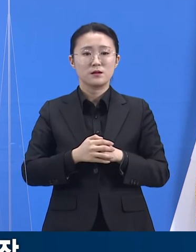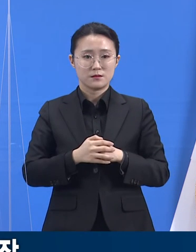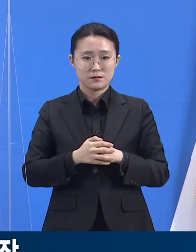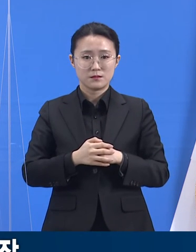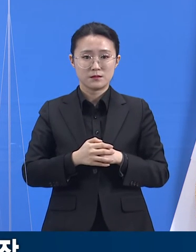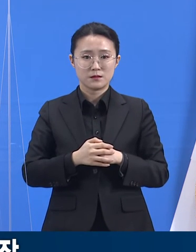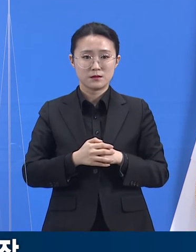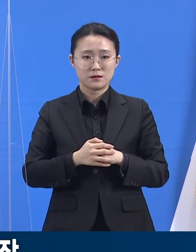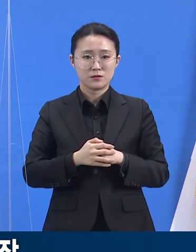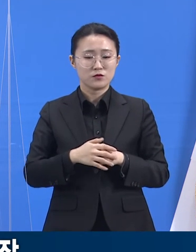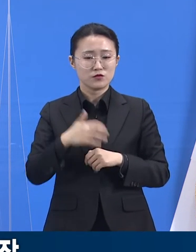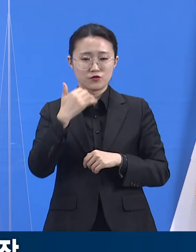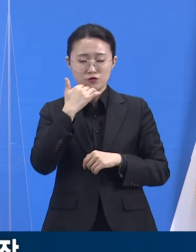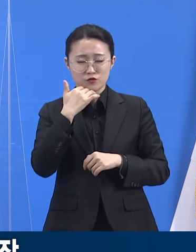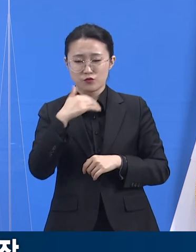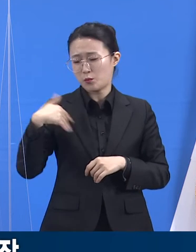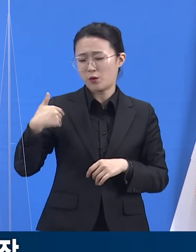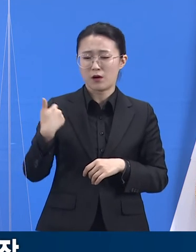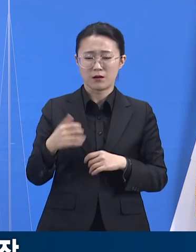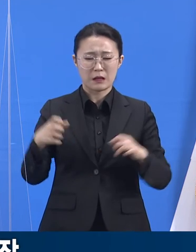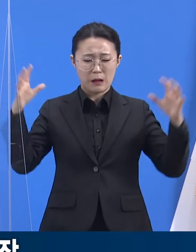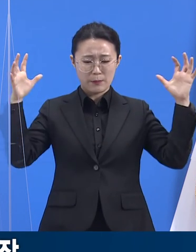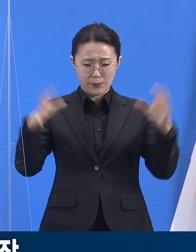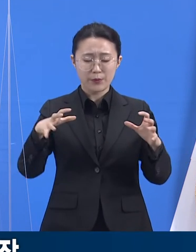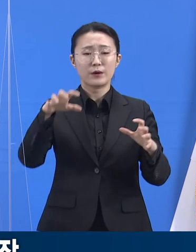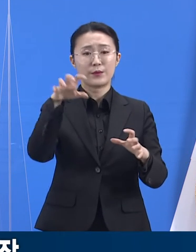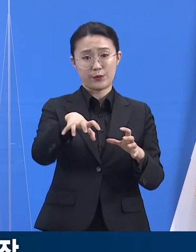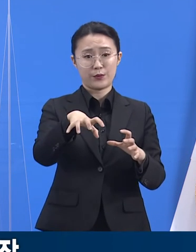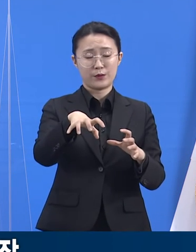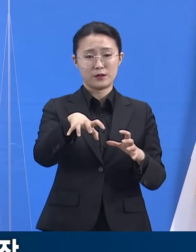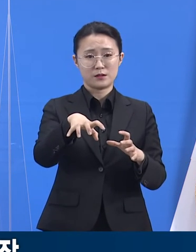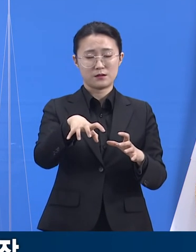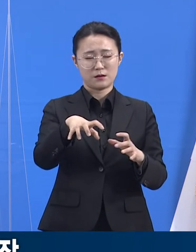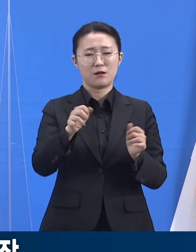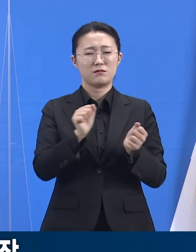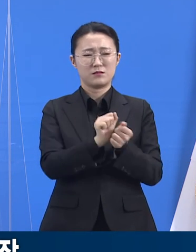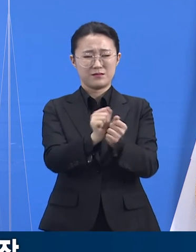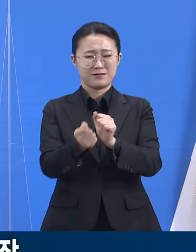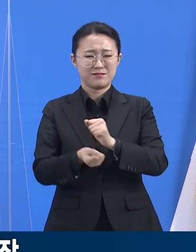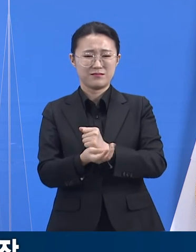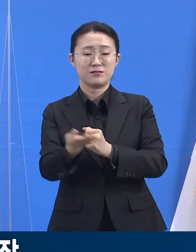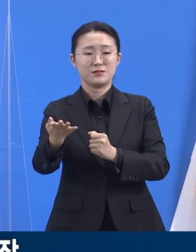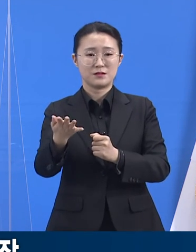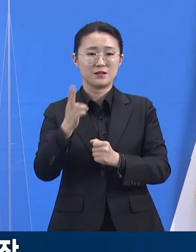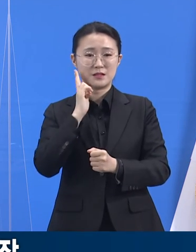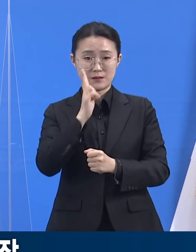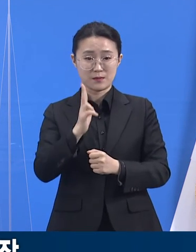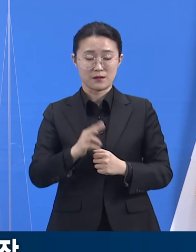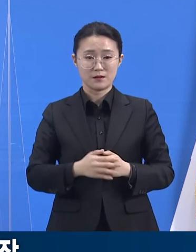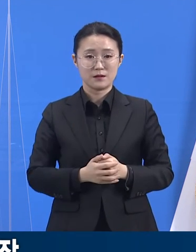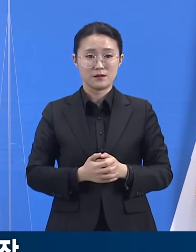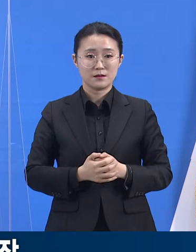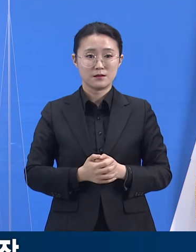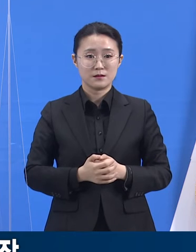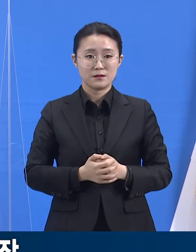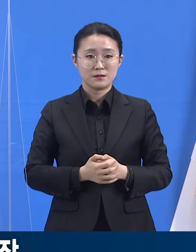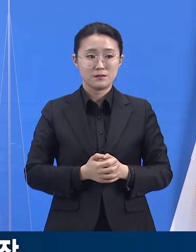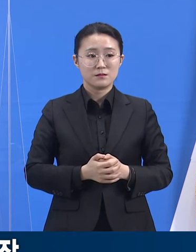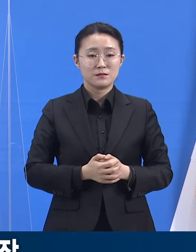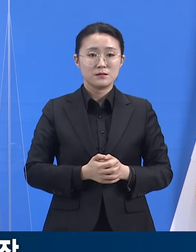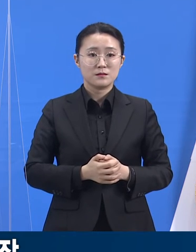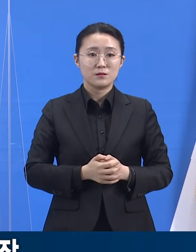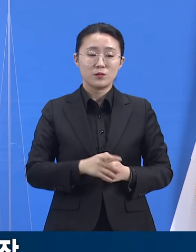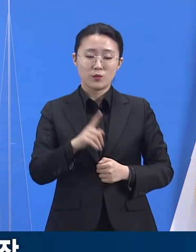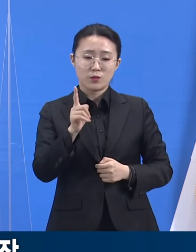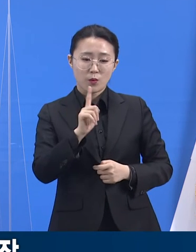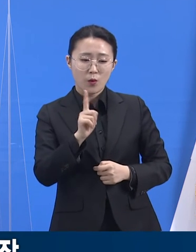다중이용시설에서 발생했습니다. 공간의 성격과 형태가 업종, 업태마다 모두 다르기